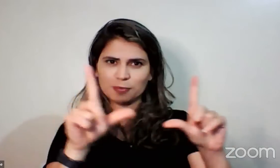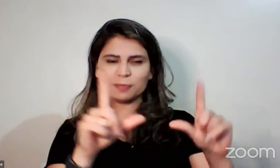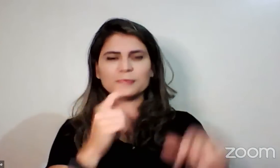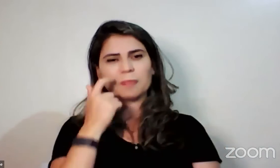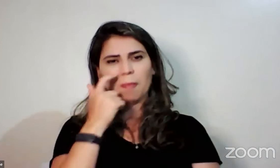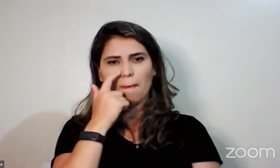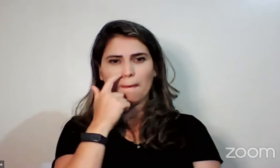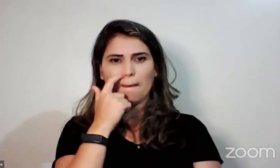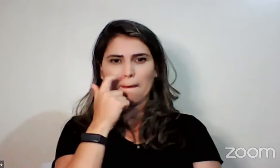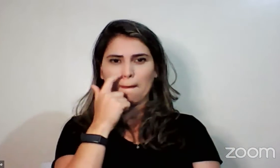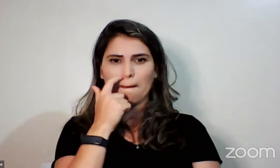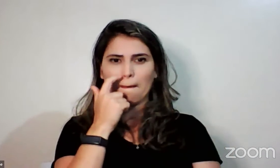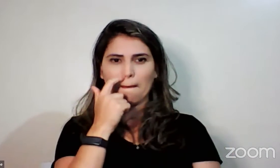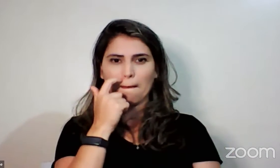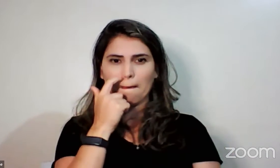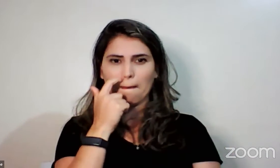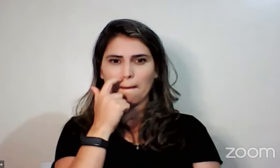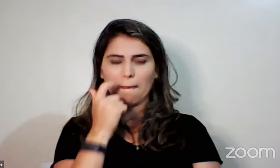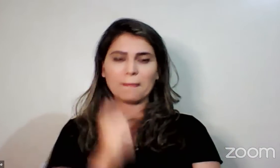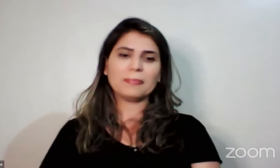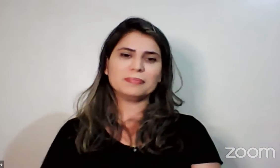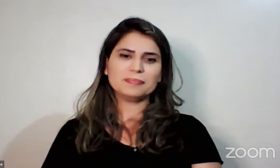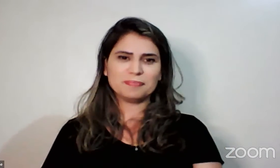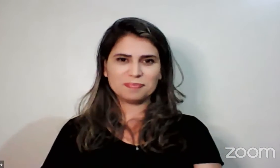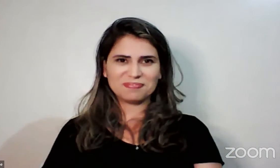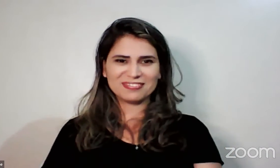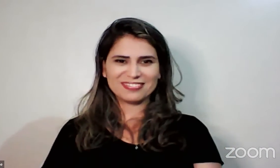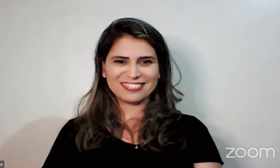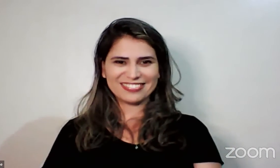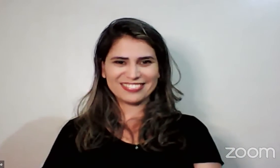tela. Espero, né?